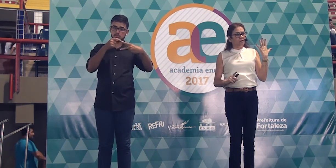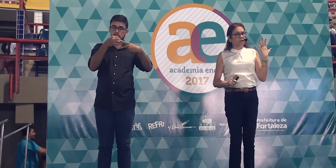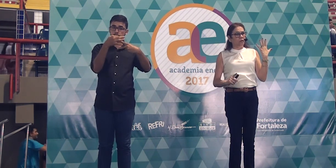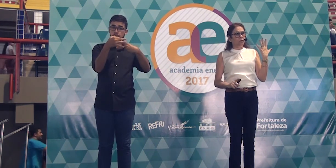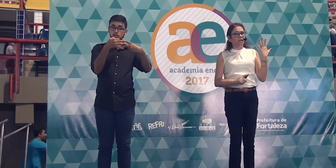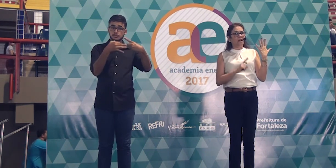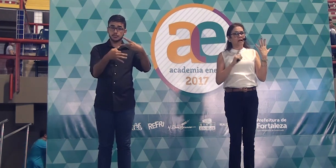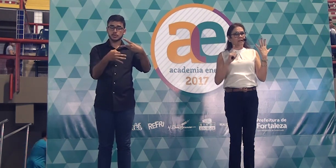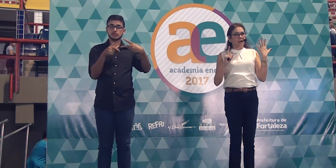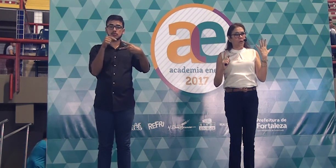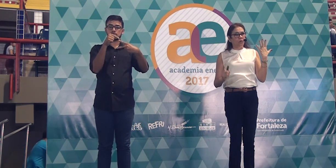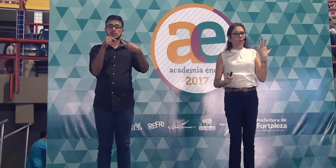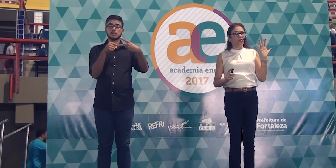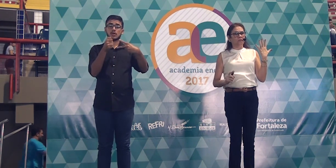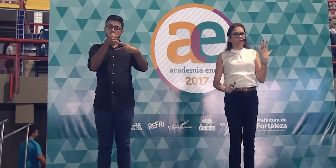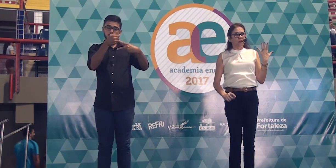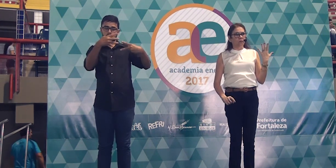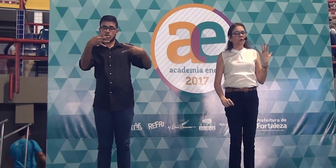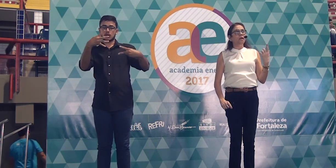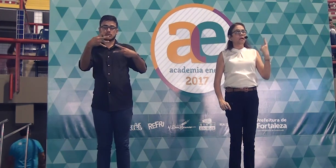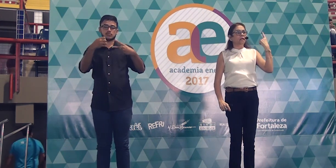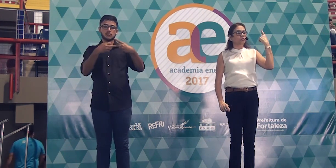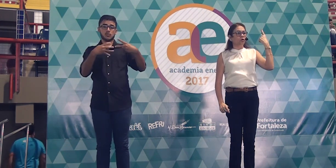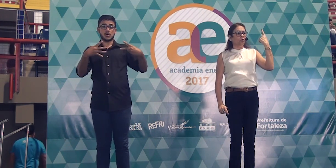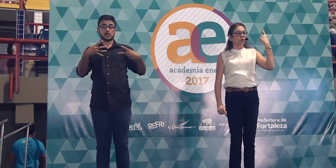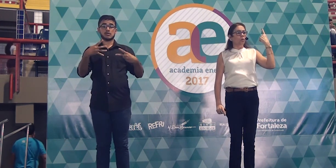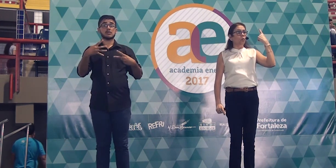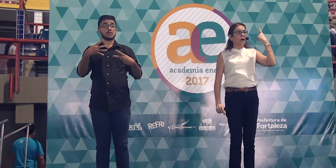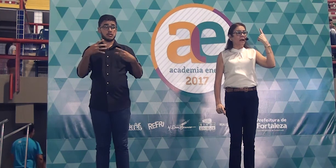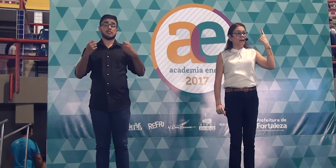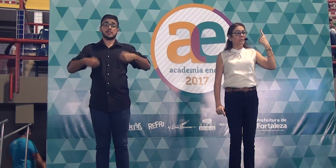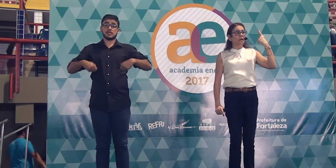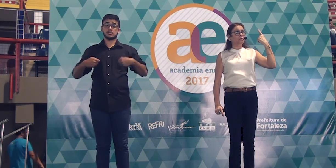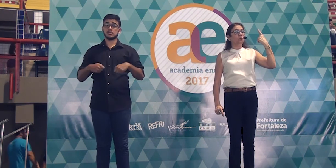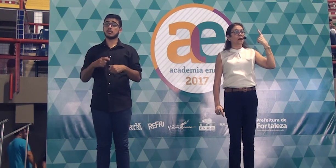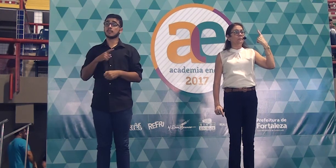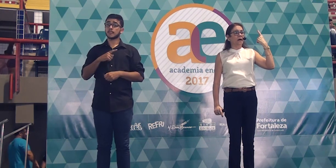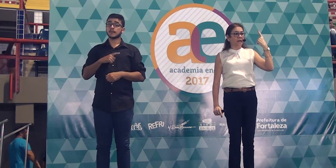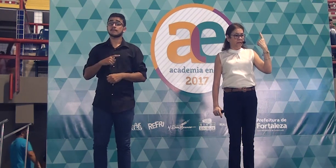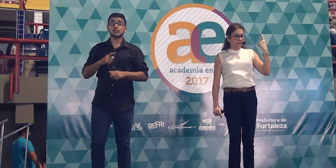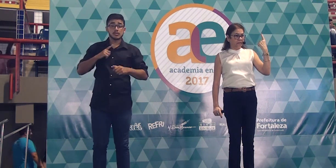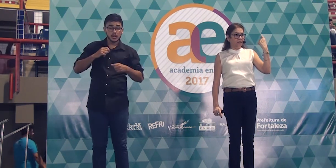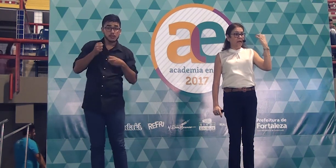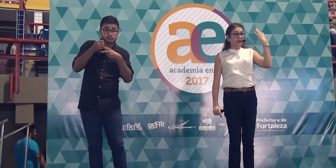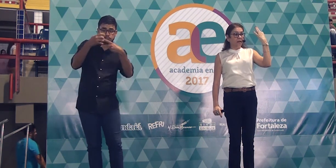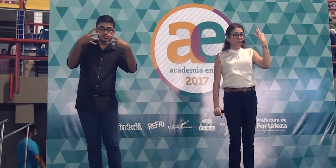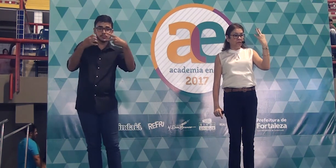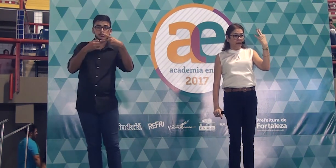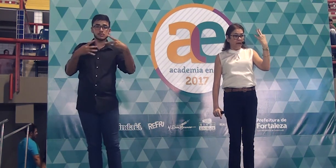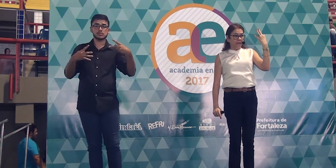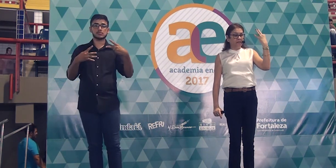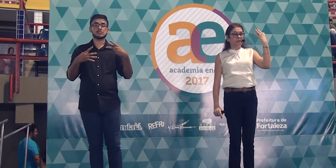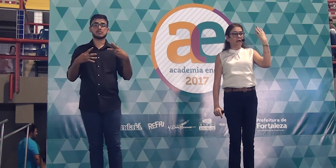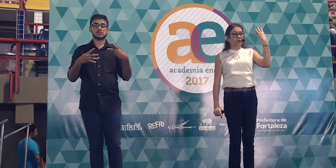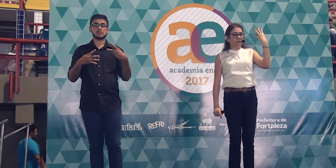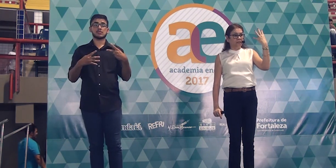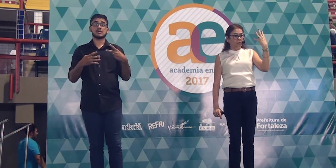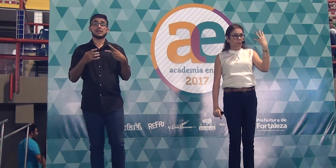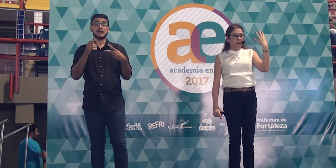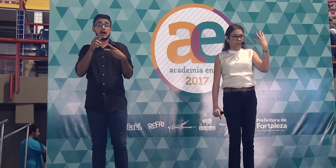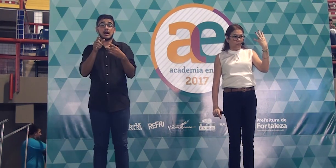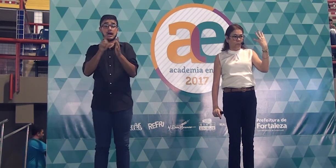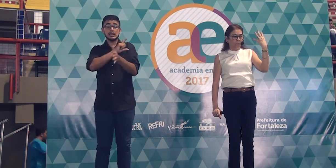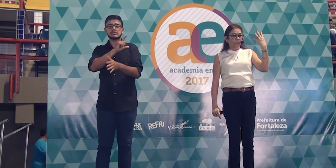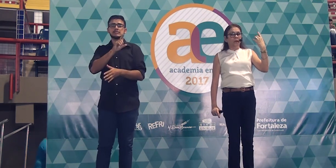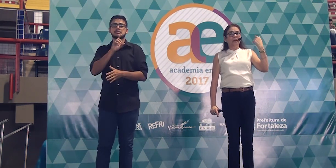solução, que é a da conclusão, entrou um elemento a mais. Eram três, agora